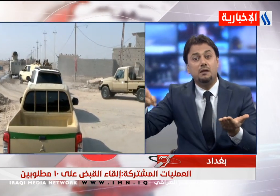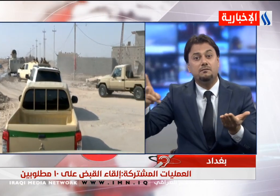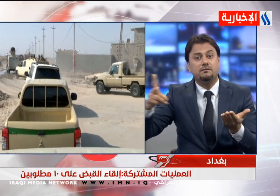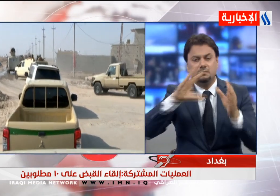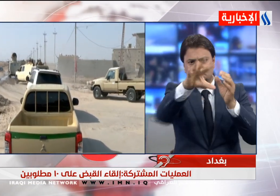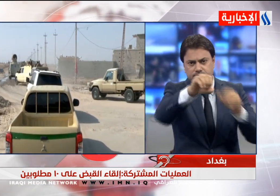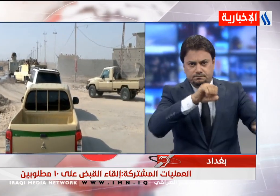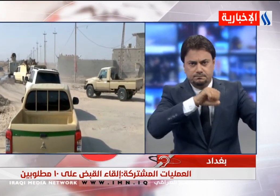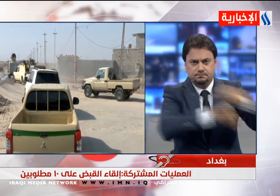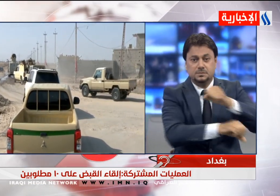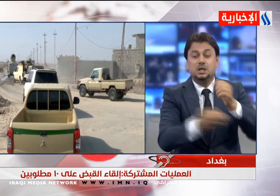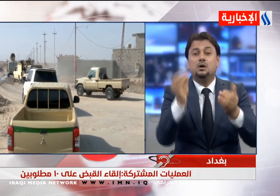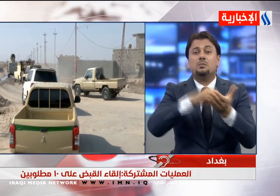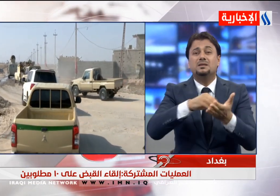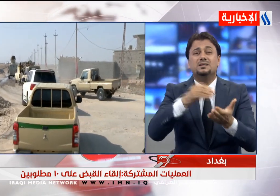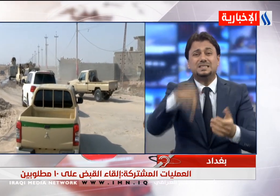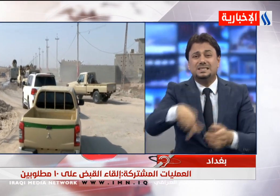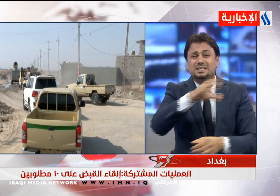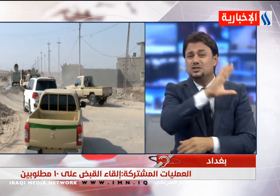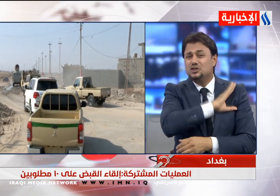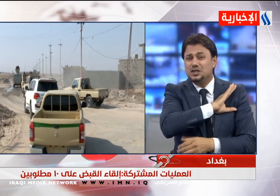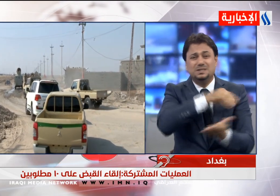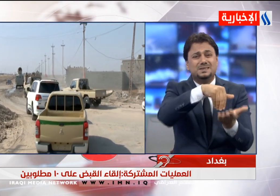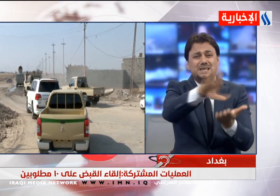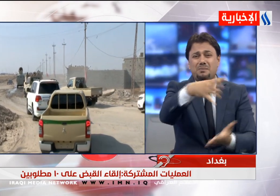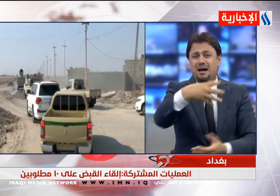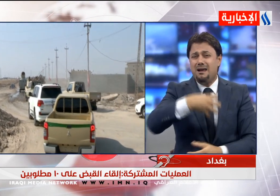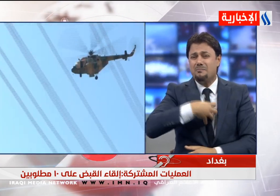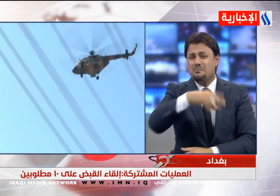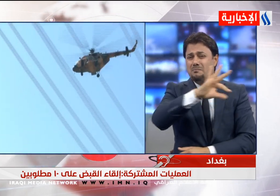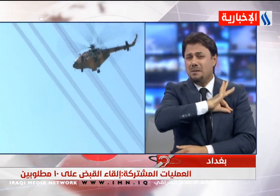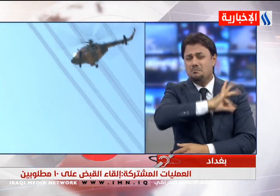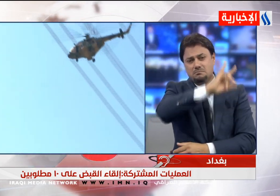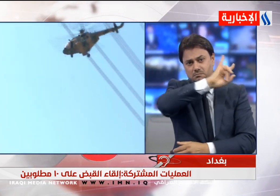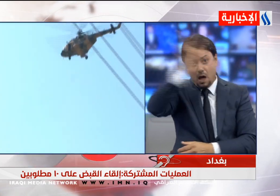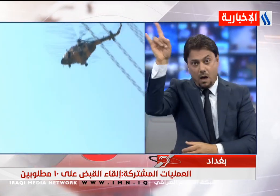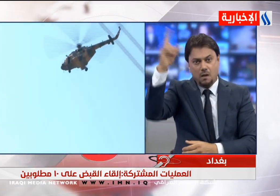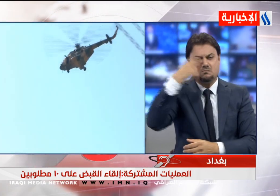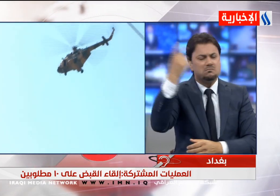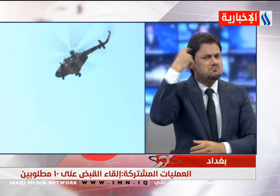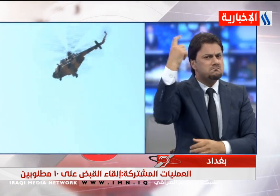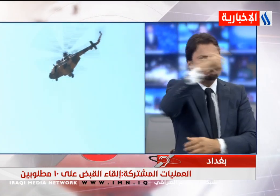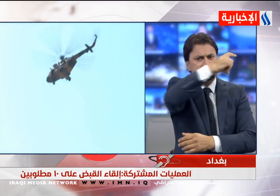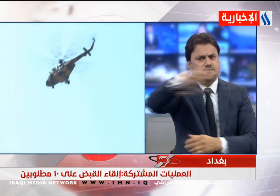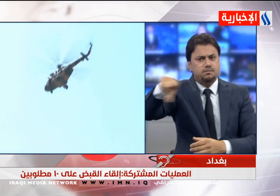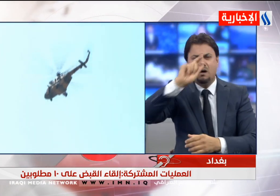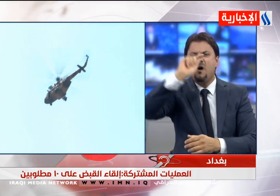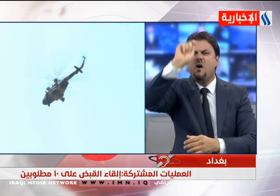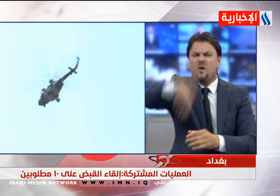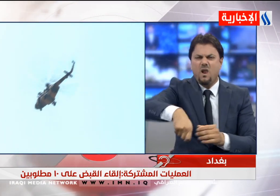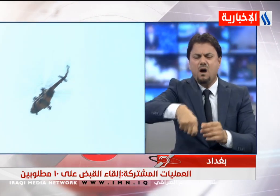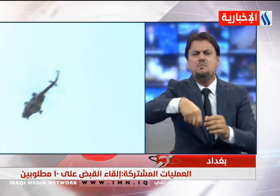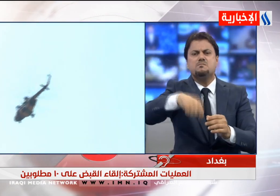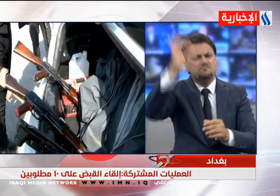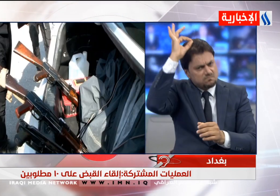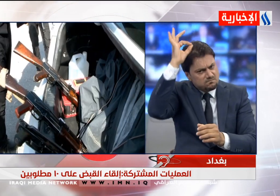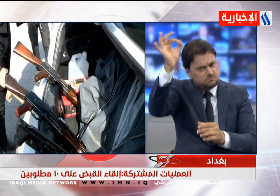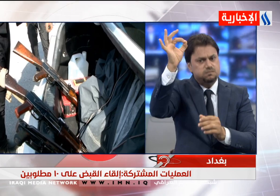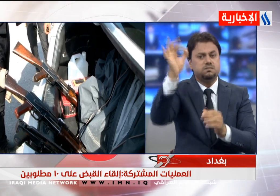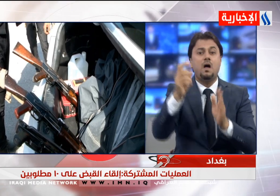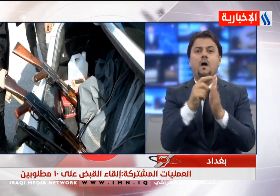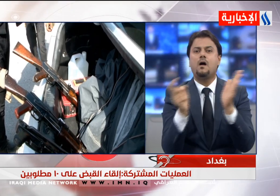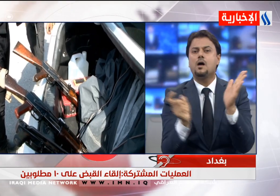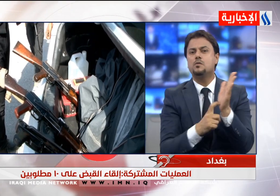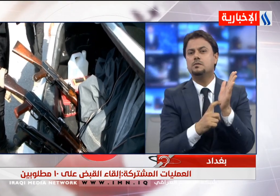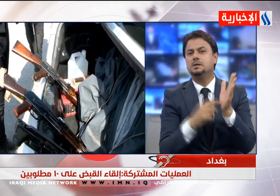القوات الأمنية لن تتسامح مع أي محاولة لتعكير صفو الأمن وستتعامل بكل حزم مع